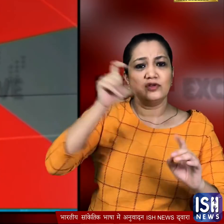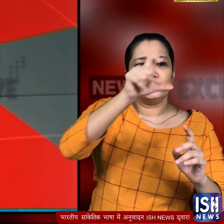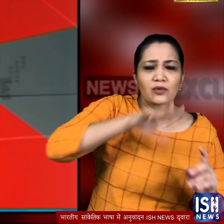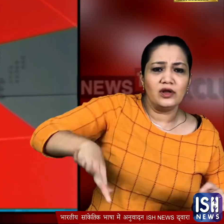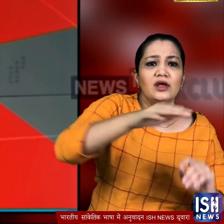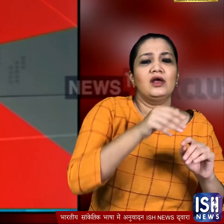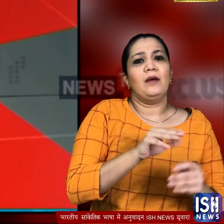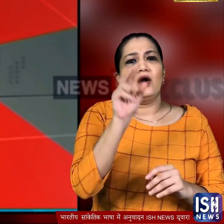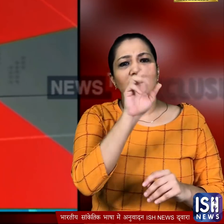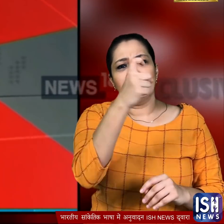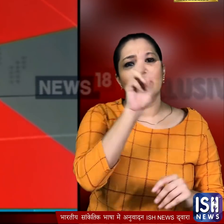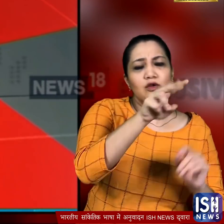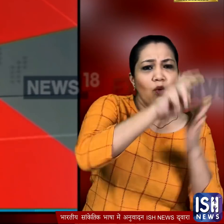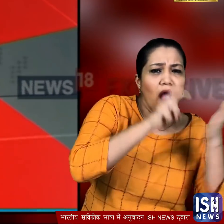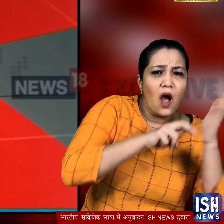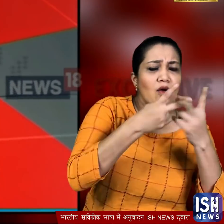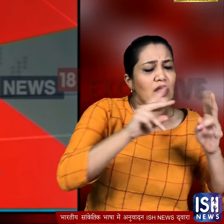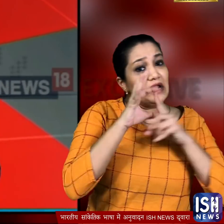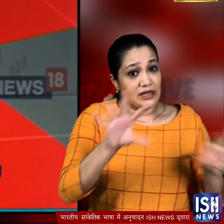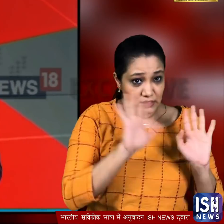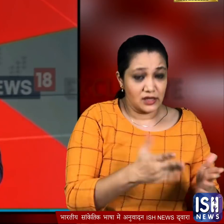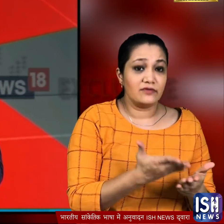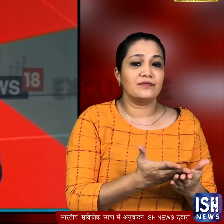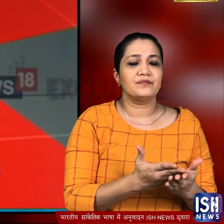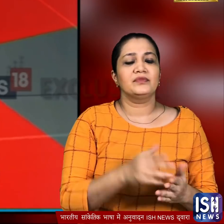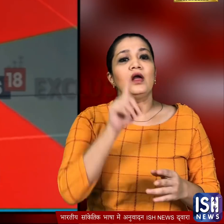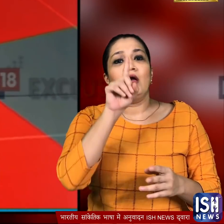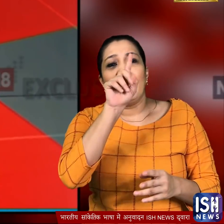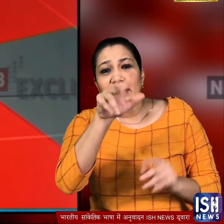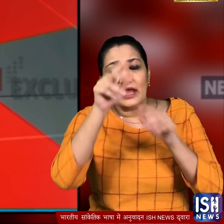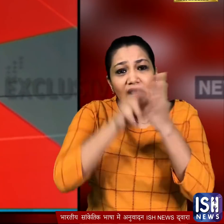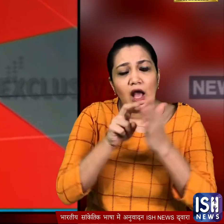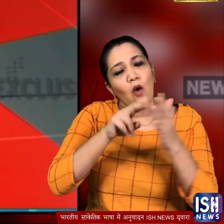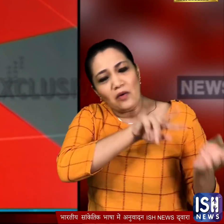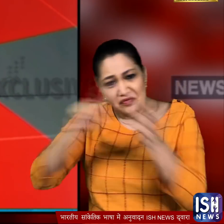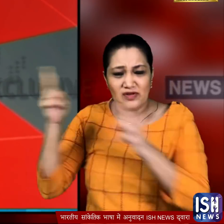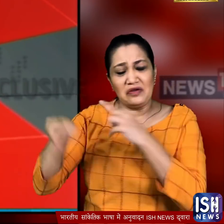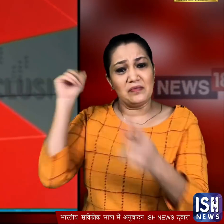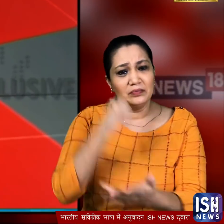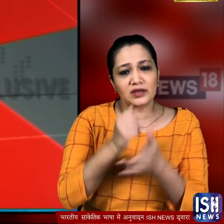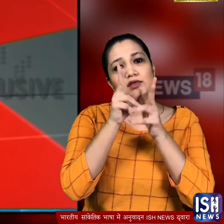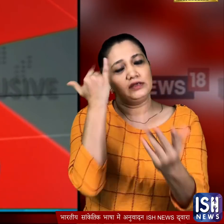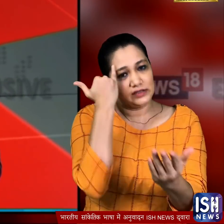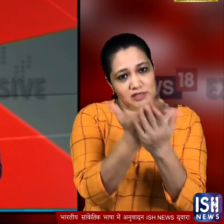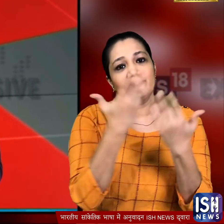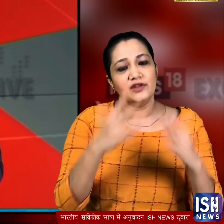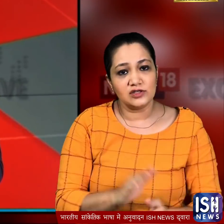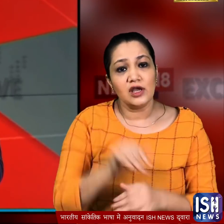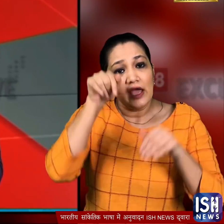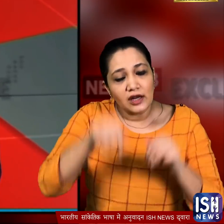के छे दरजन गाओं पर गंभीर खत्रे की बात मानी थी जिन में डेर दरजन गाओं को कहीं और बसाने की सिफारिश भी की गई थी जिसकी मांग अब चमोली